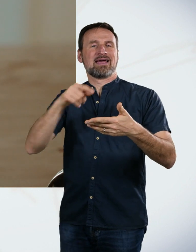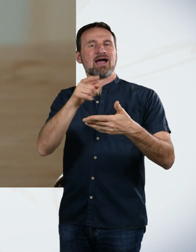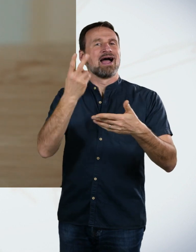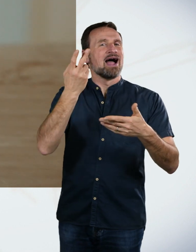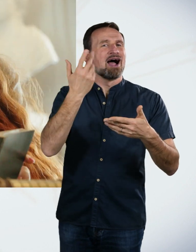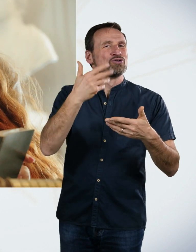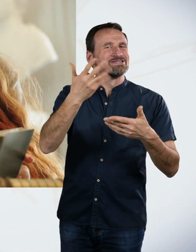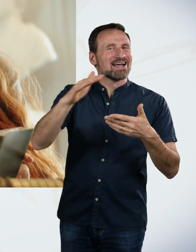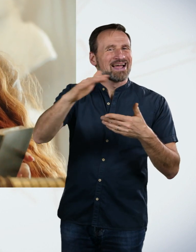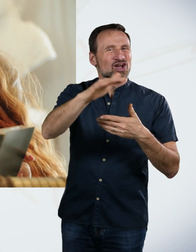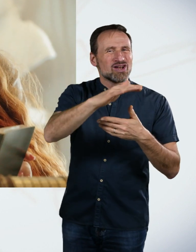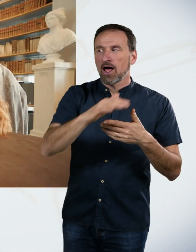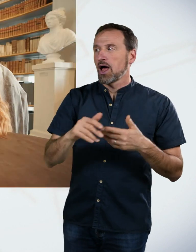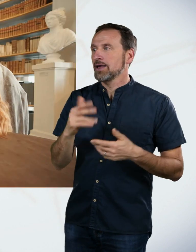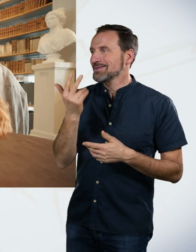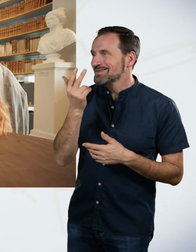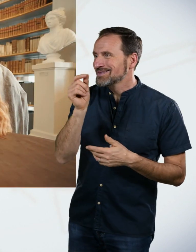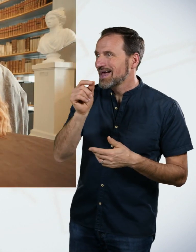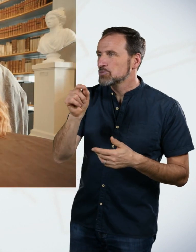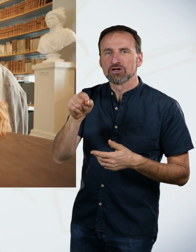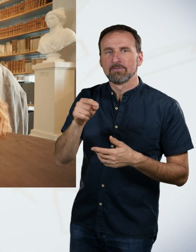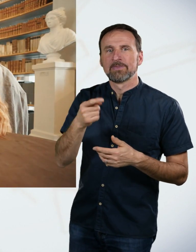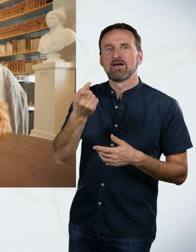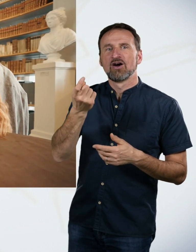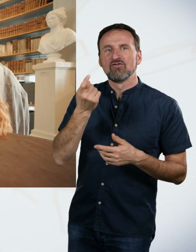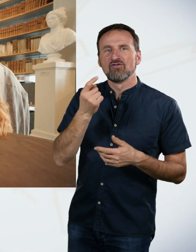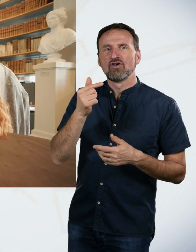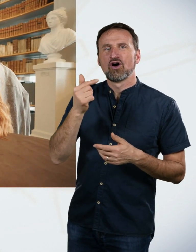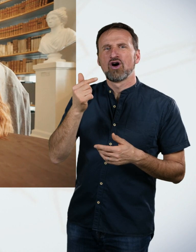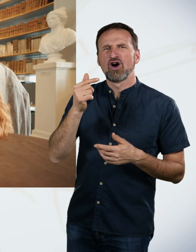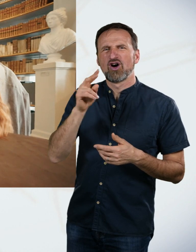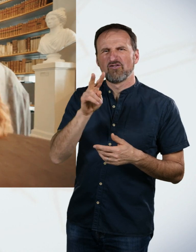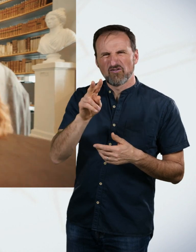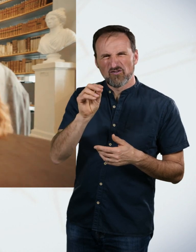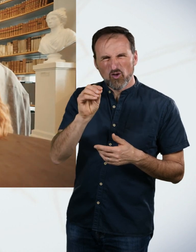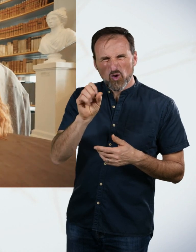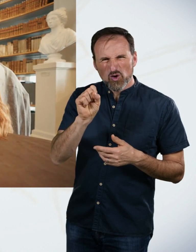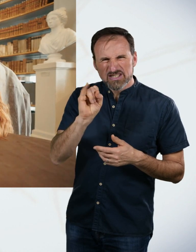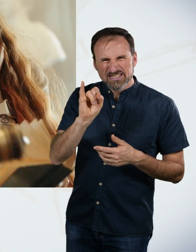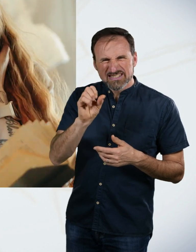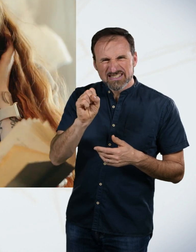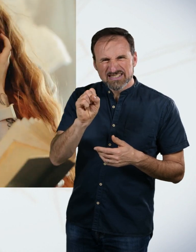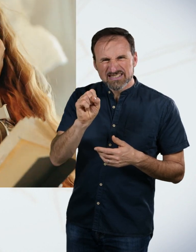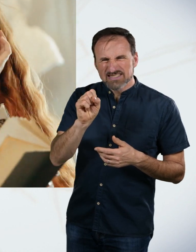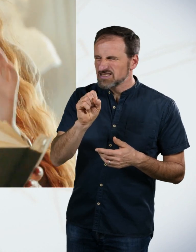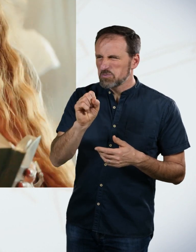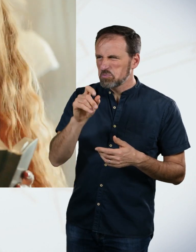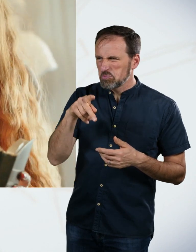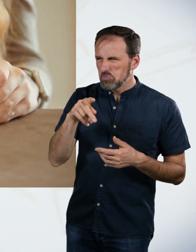Das hier könnte es sein. Von Fuxis, wenn ich es richtig ausspricht. Soll ich es mal ausprobieren? Fuxis, irgendwie sowas.